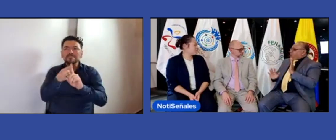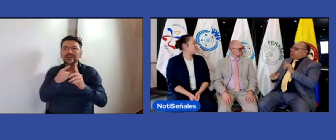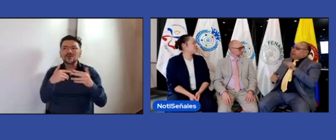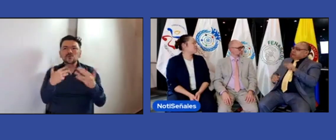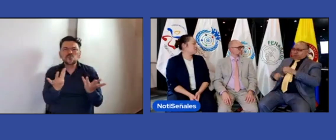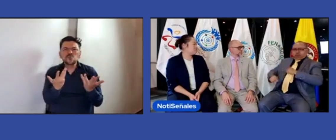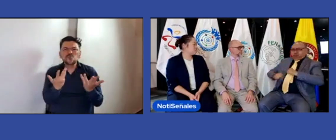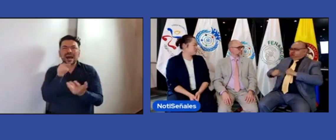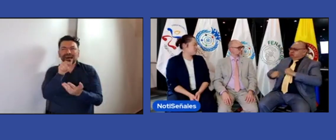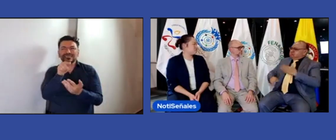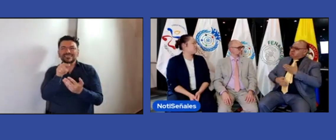logra esa representación.